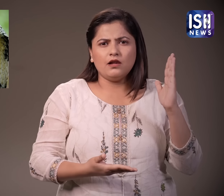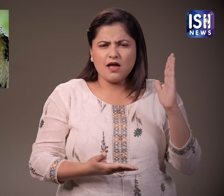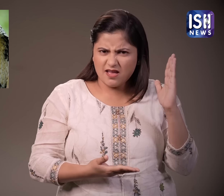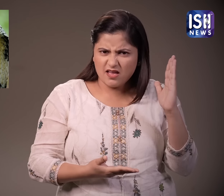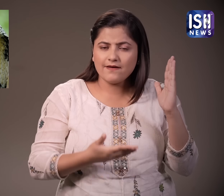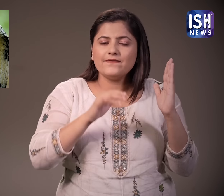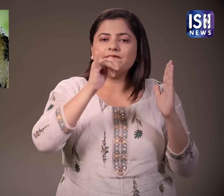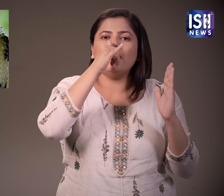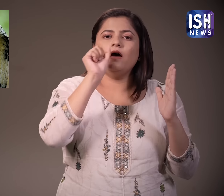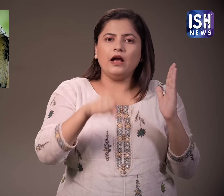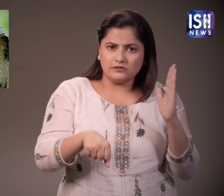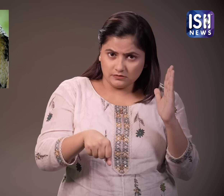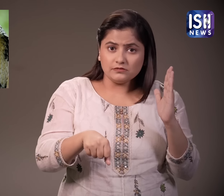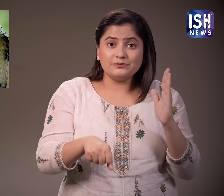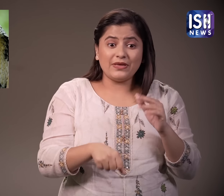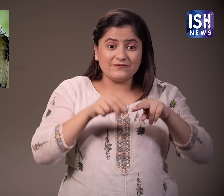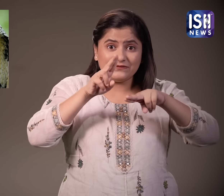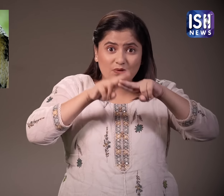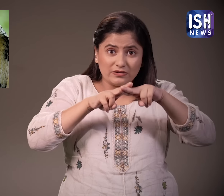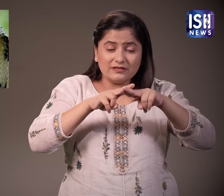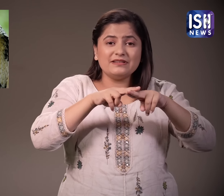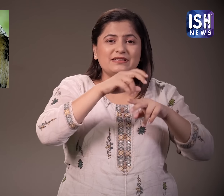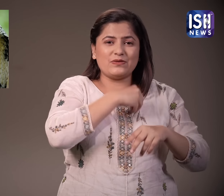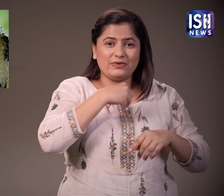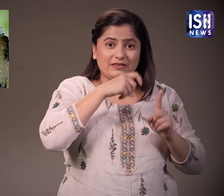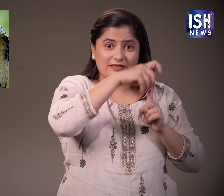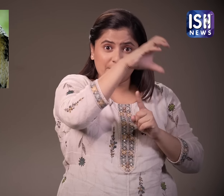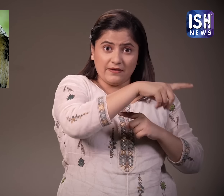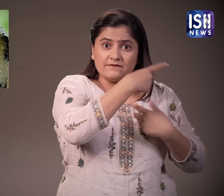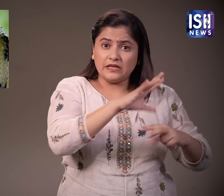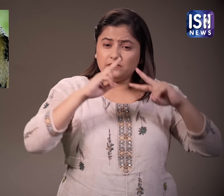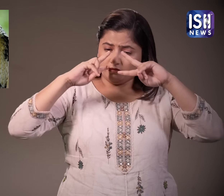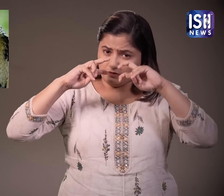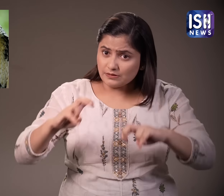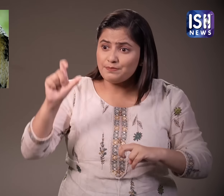हाँ, खबर फर्जी है. फतेपुर स्वास्ते विबाग का कहना है कि यह फर्जी है.